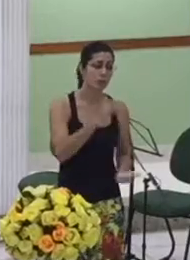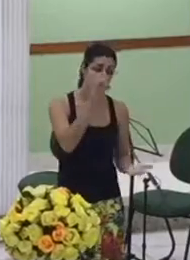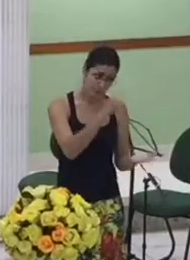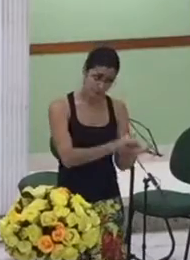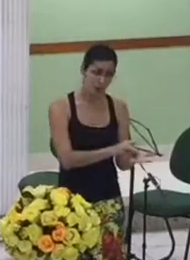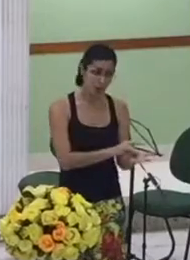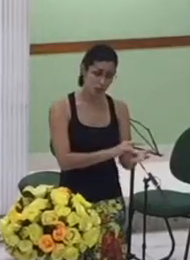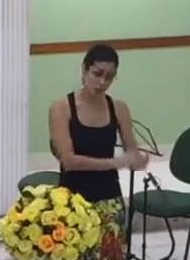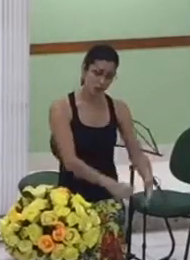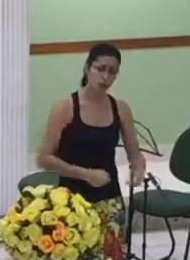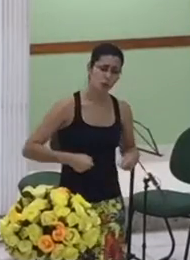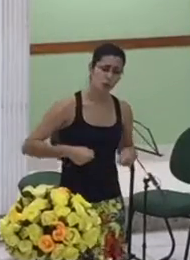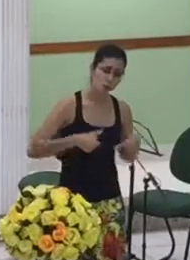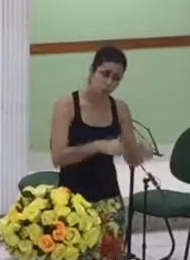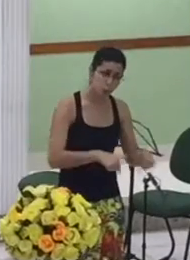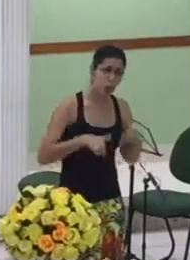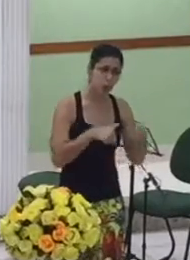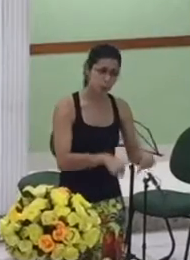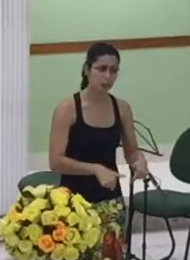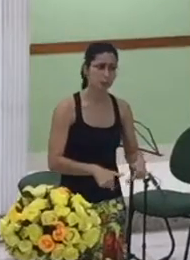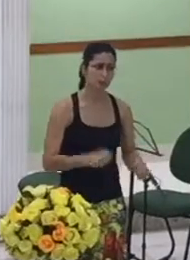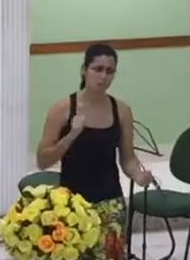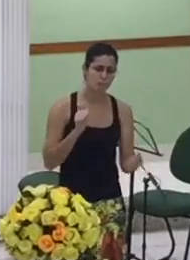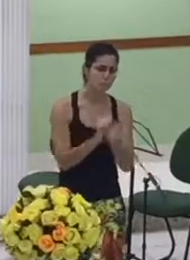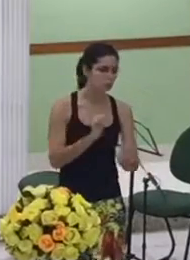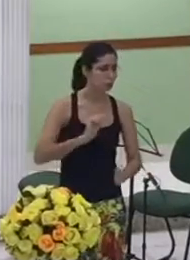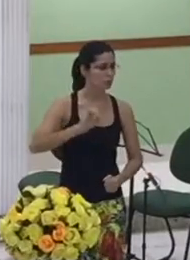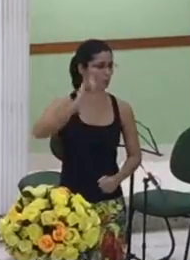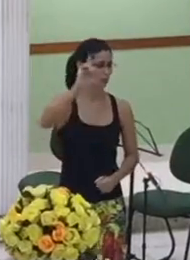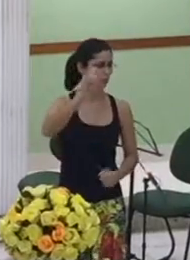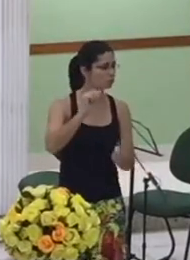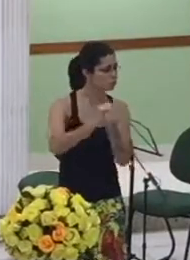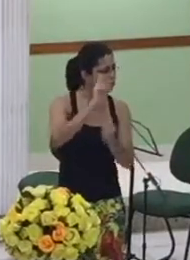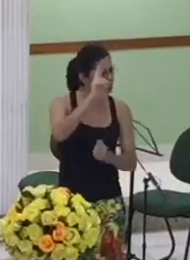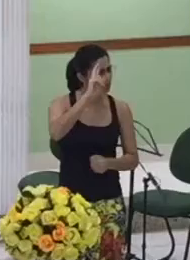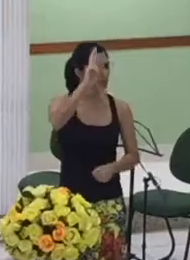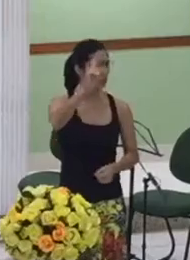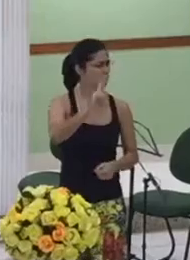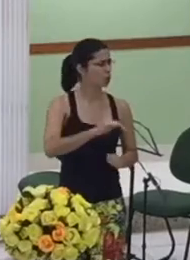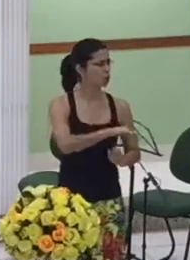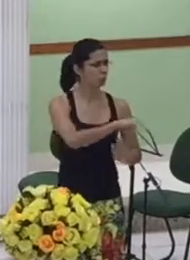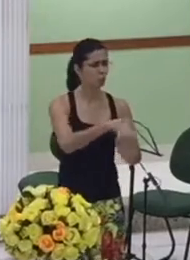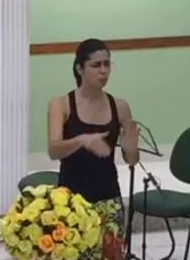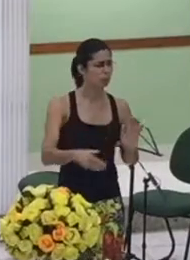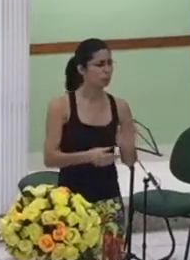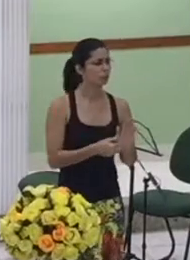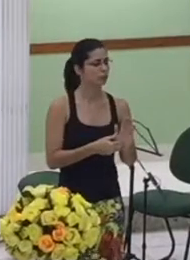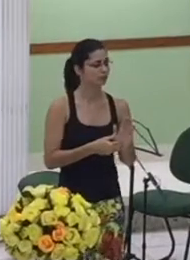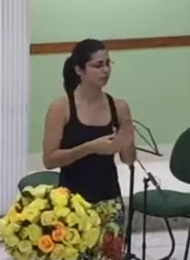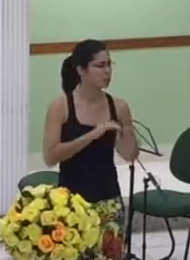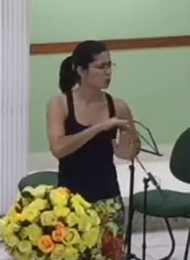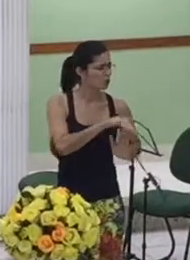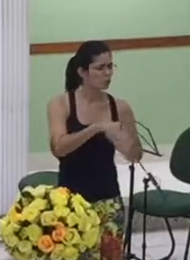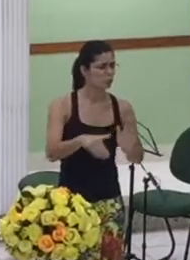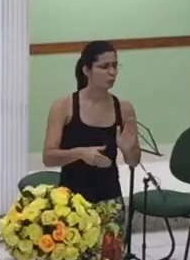lutando em nome do senhor tudo isso se escreverá para a eternidade